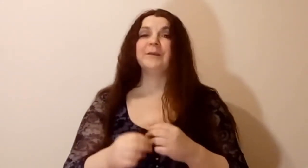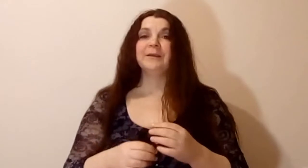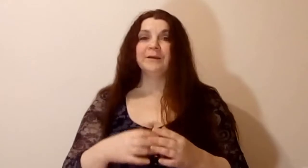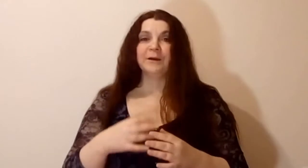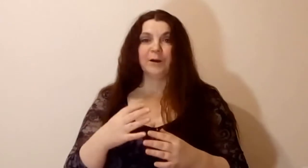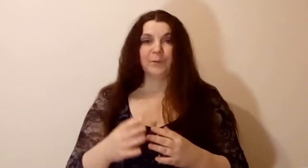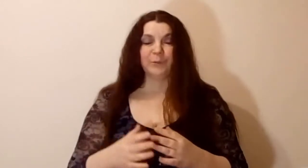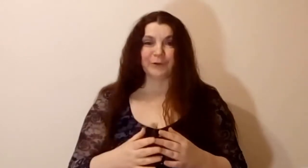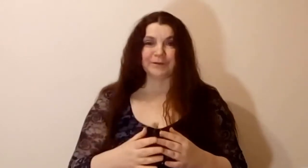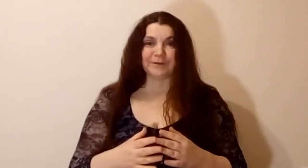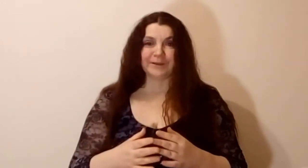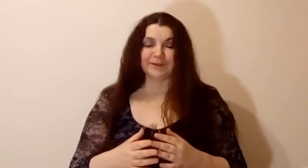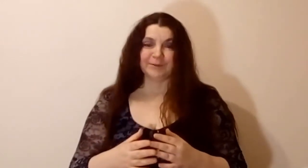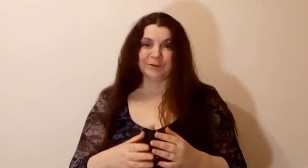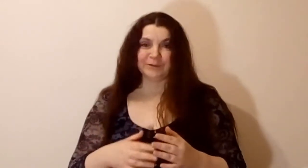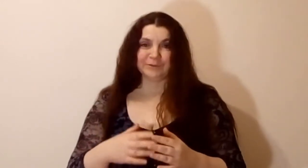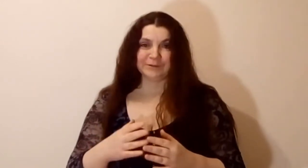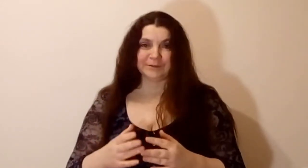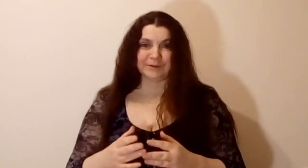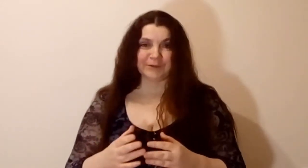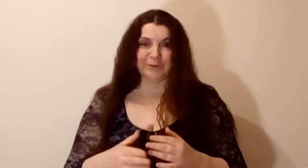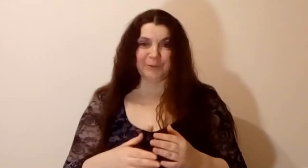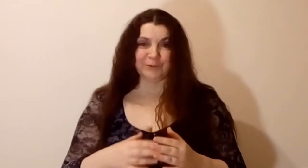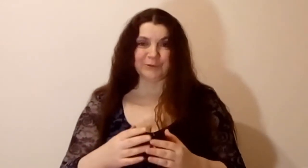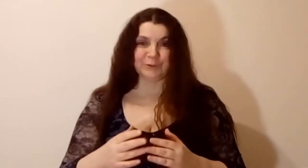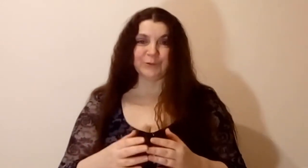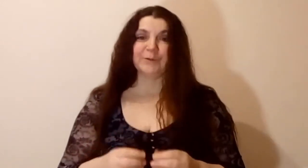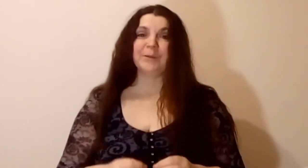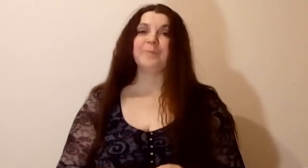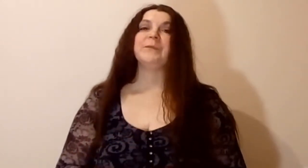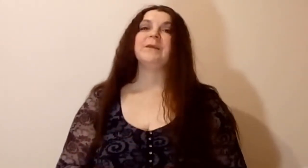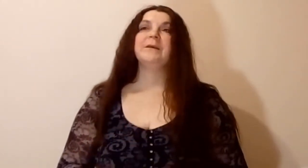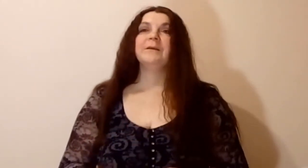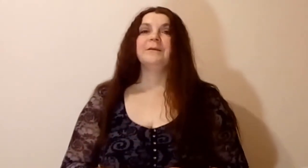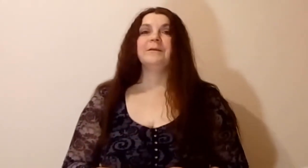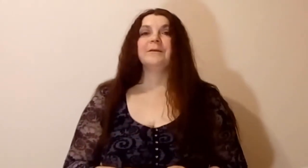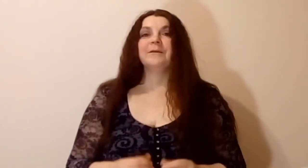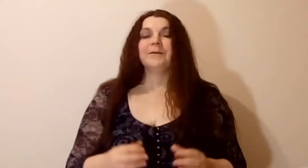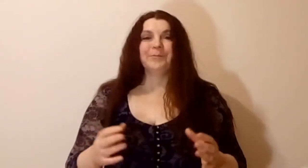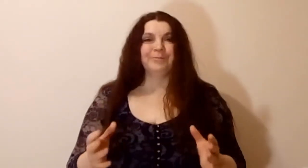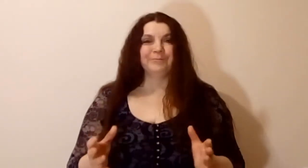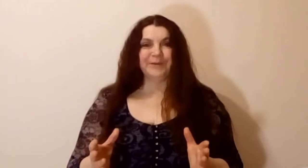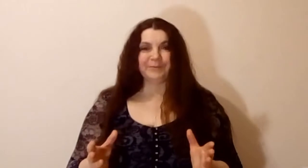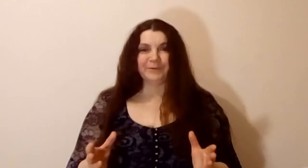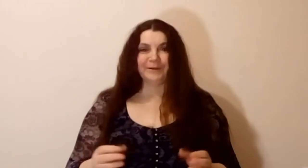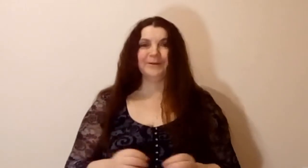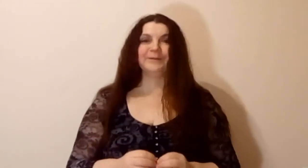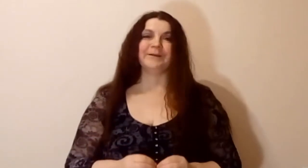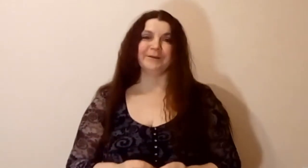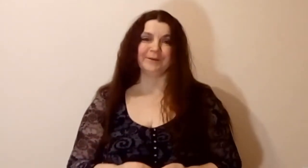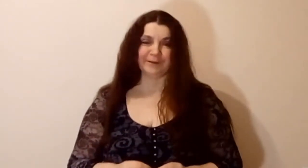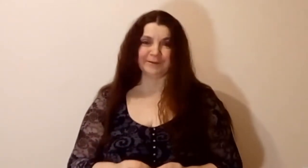борется с какими-то вот своими вот чувствами. И мне стало интересно.